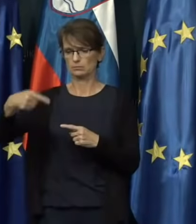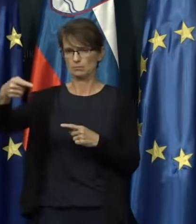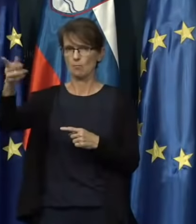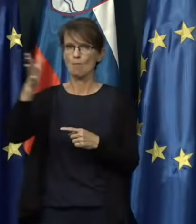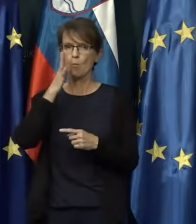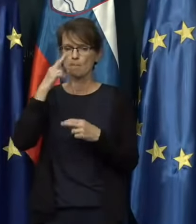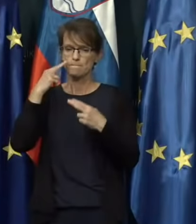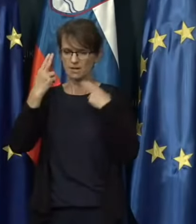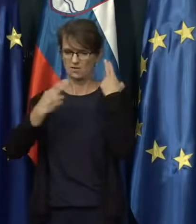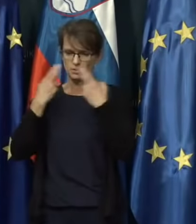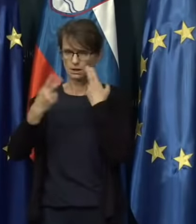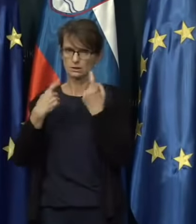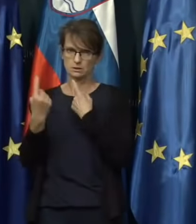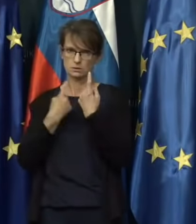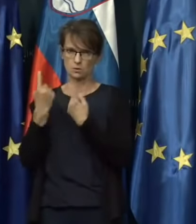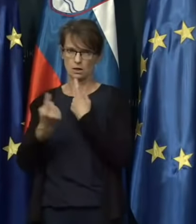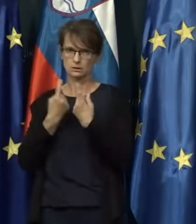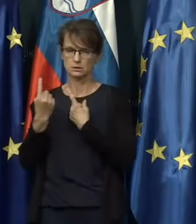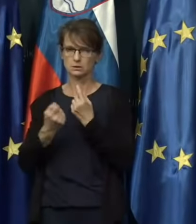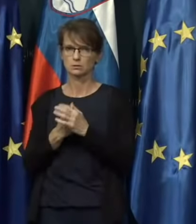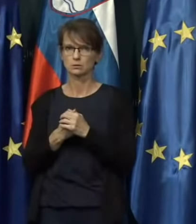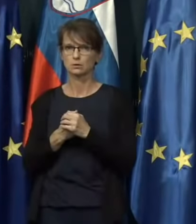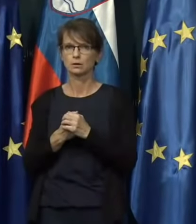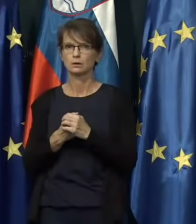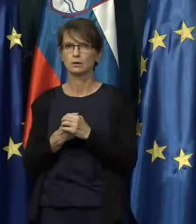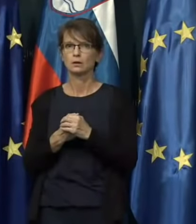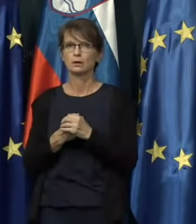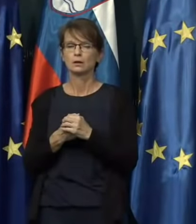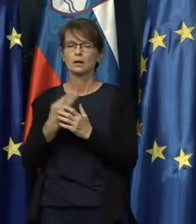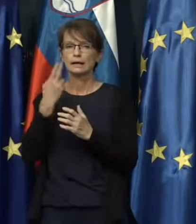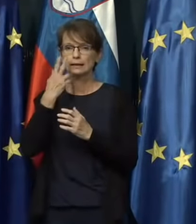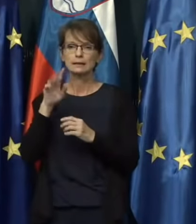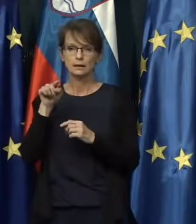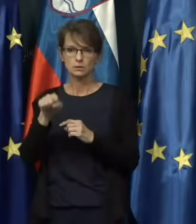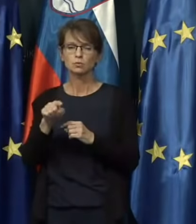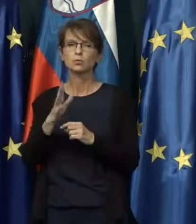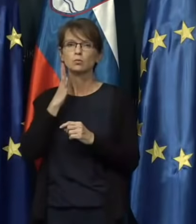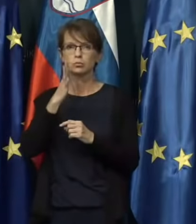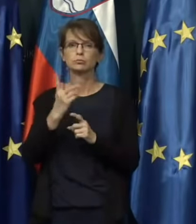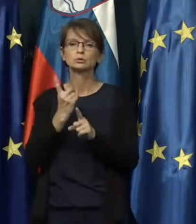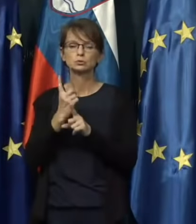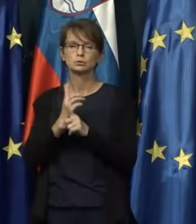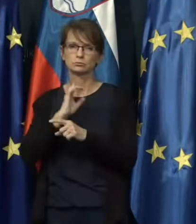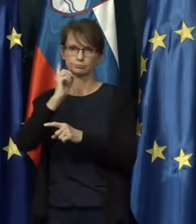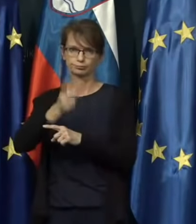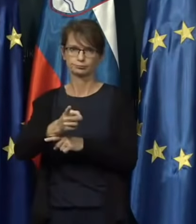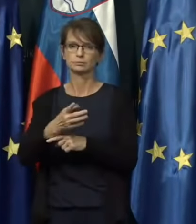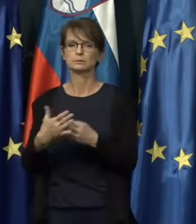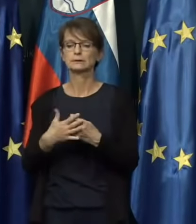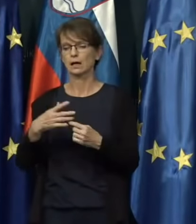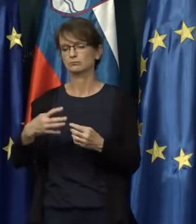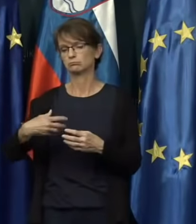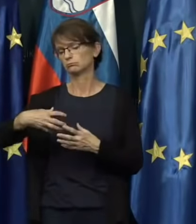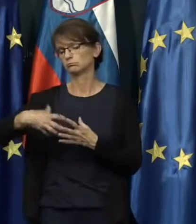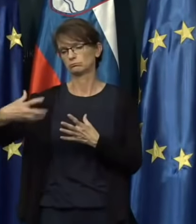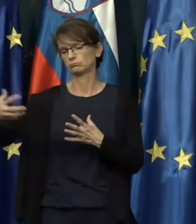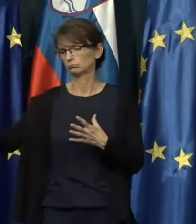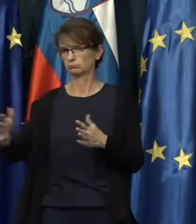situacijo in glede na to bomo tudi potem se odločali za nadaljne korake.